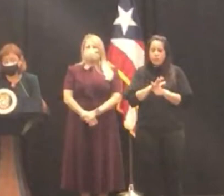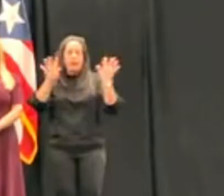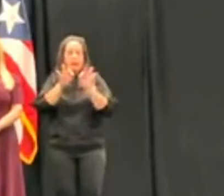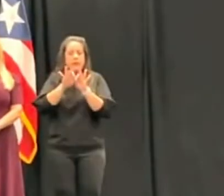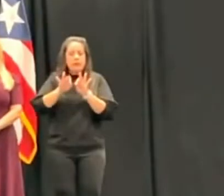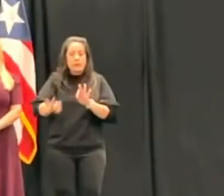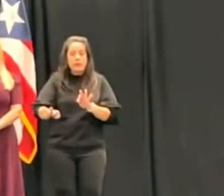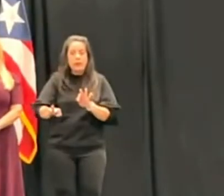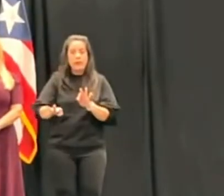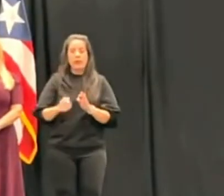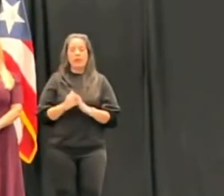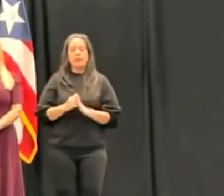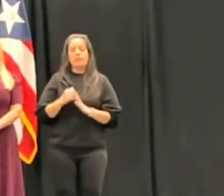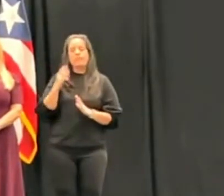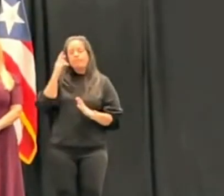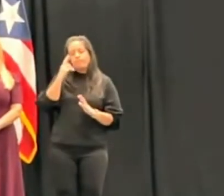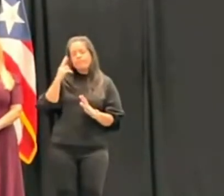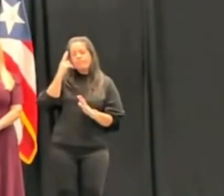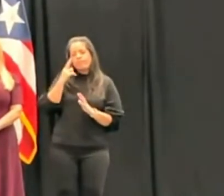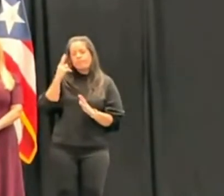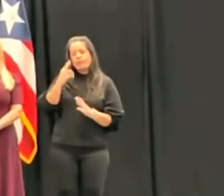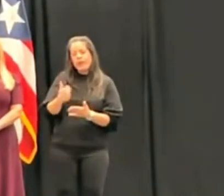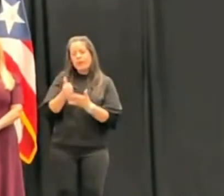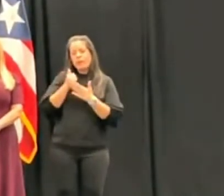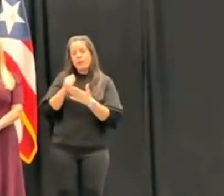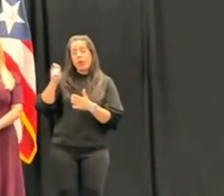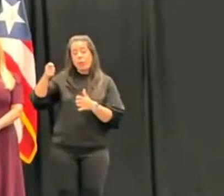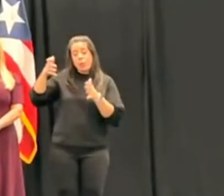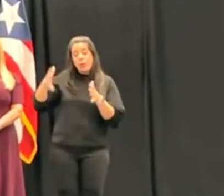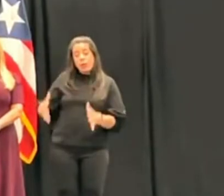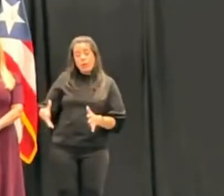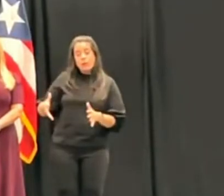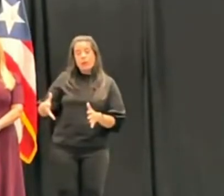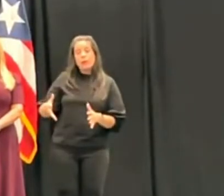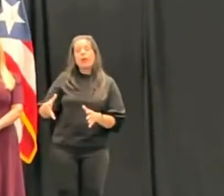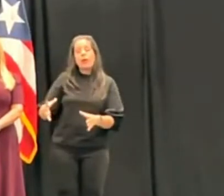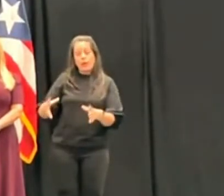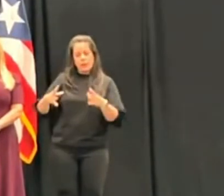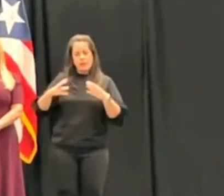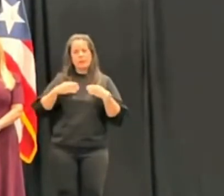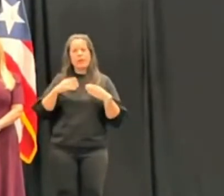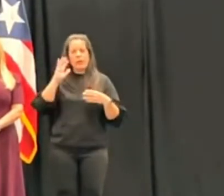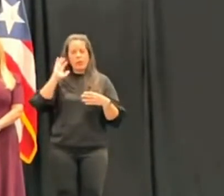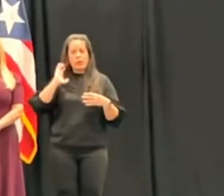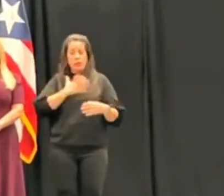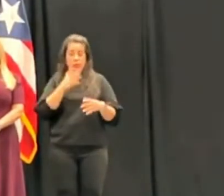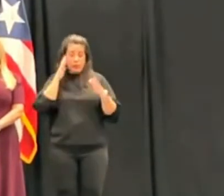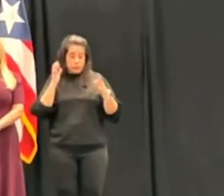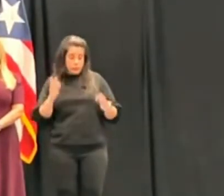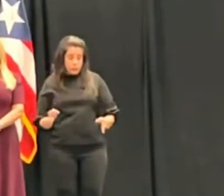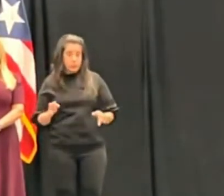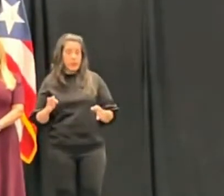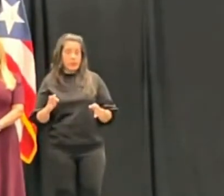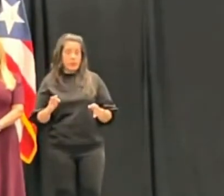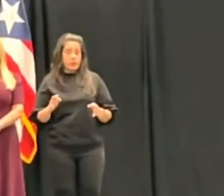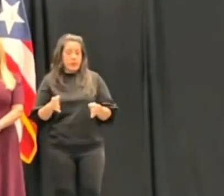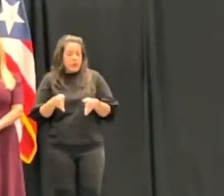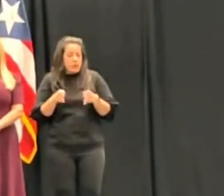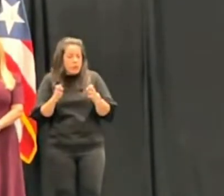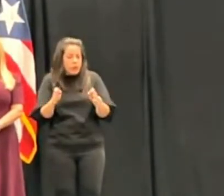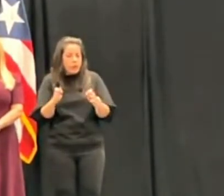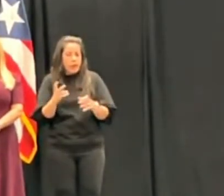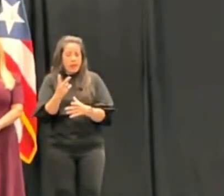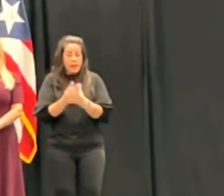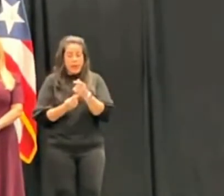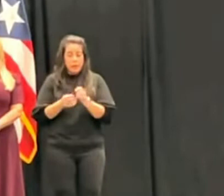El racionamiento que nos lleva como jueces a asumir nuestras determinaciones de manera que las partes